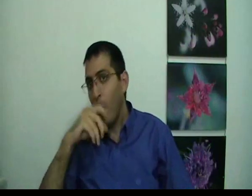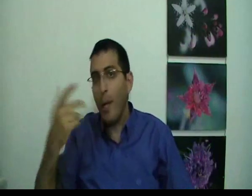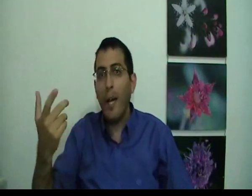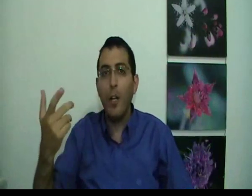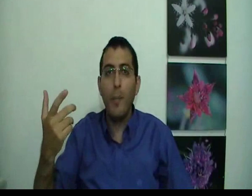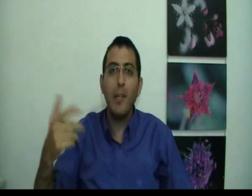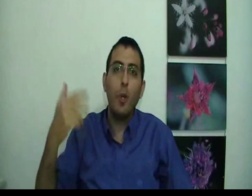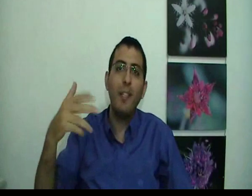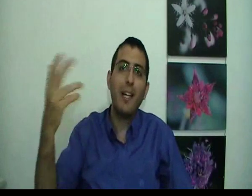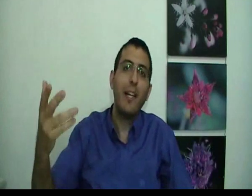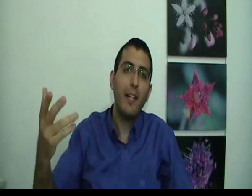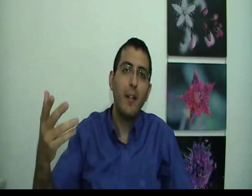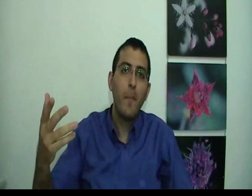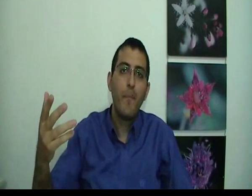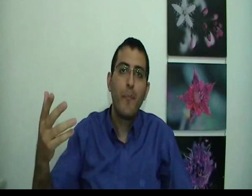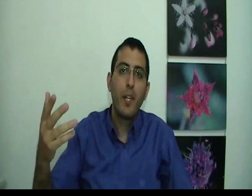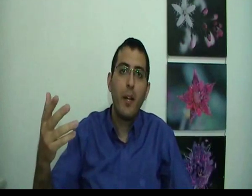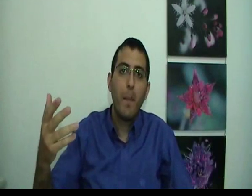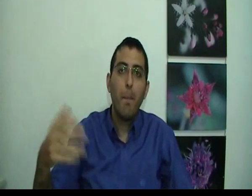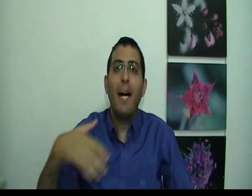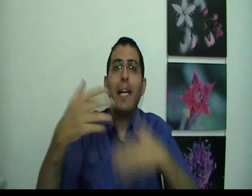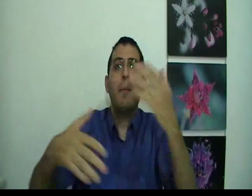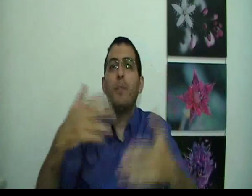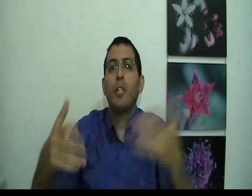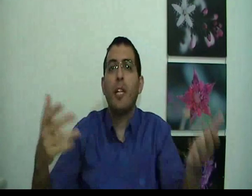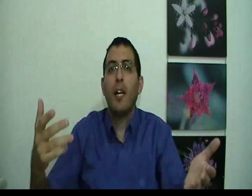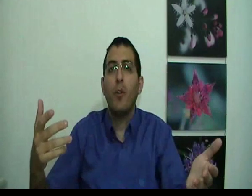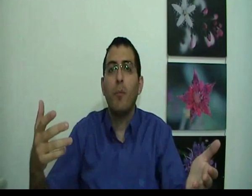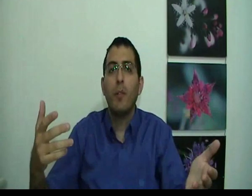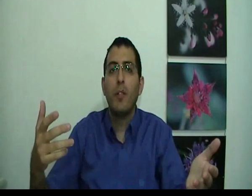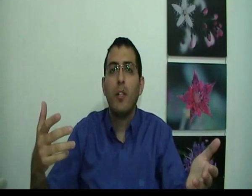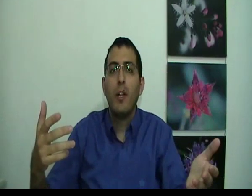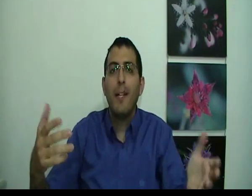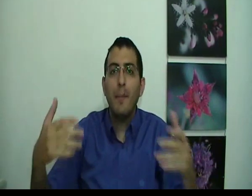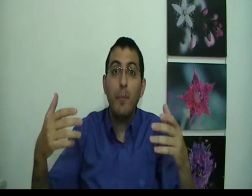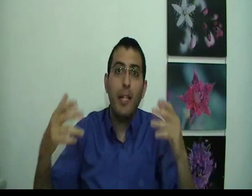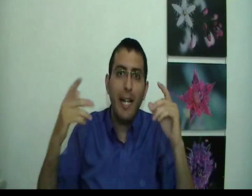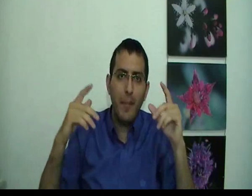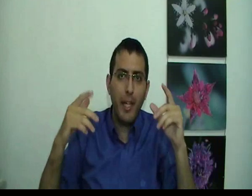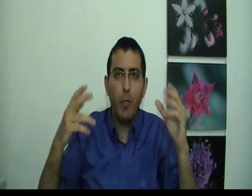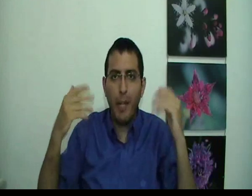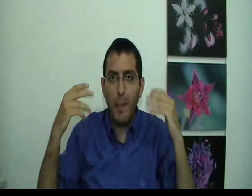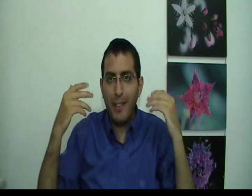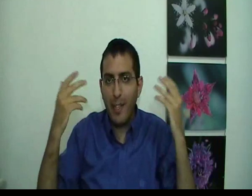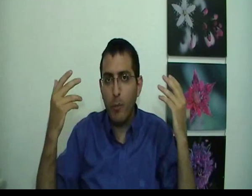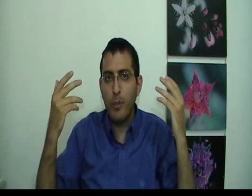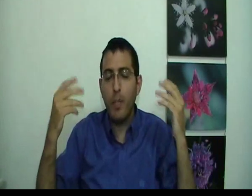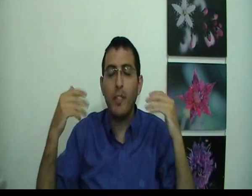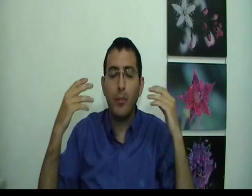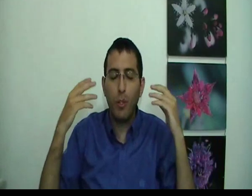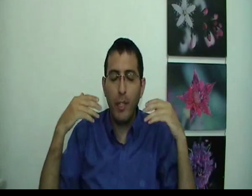חולם חלום, בן אדם לא מתכנן מה יהיה בהמשך של החלום. אלא אם כן הוא ברמת הרנות מסוימת אז הוא יכול